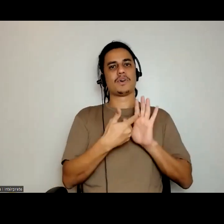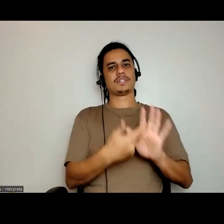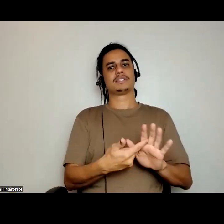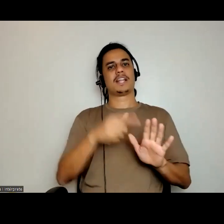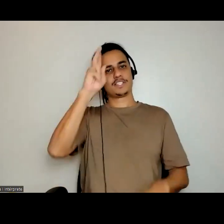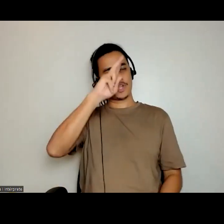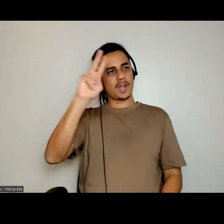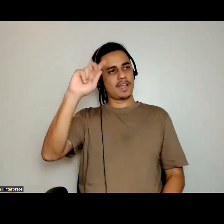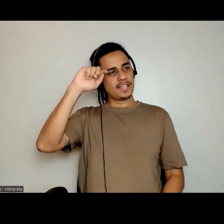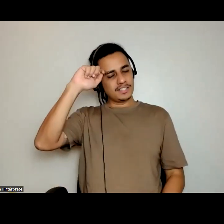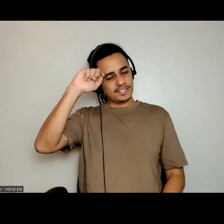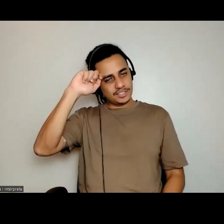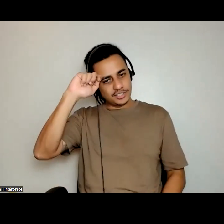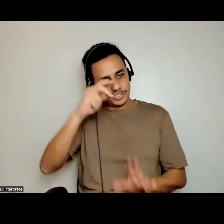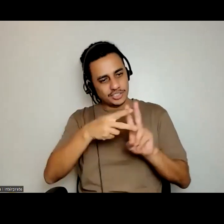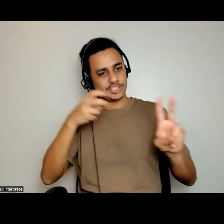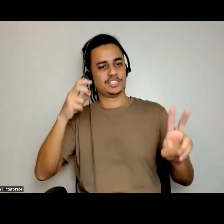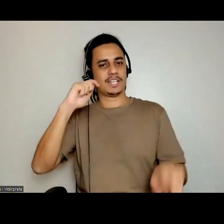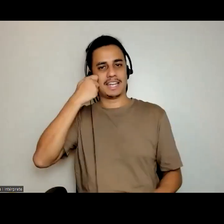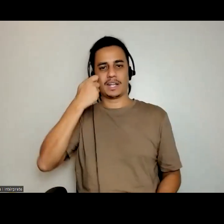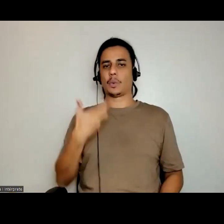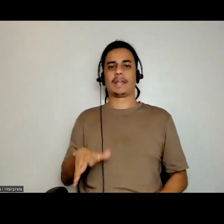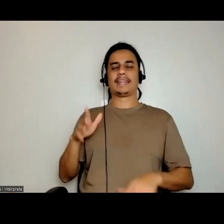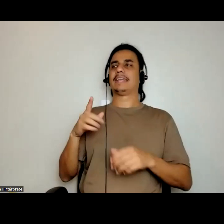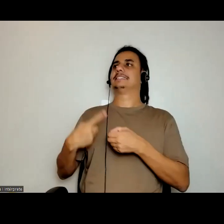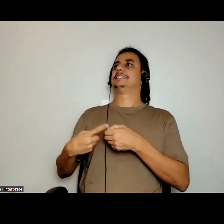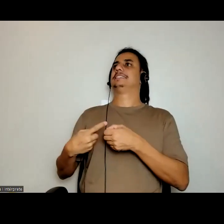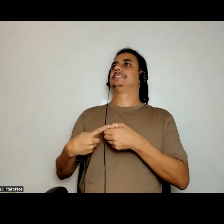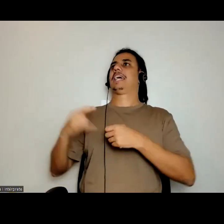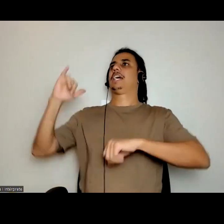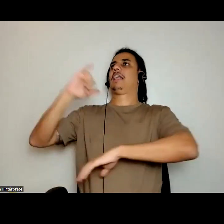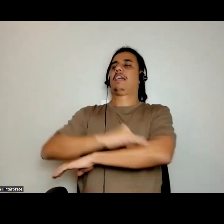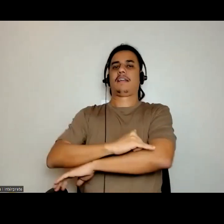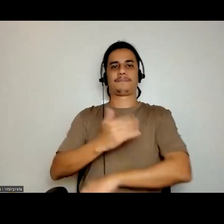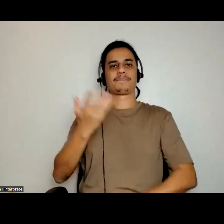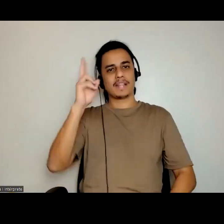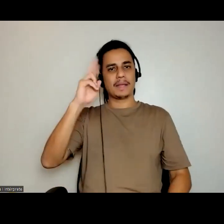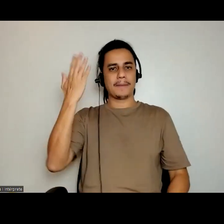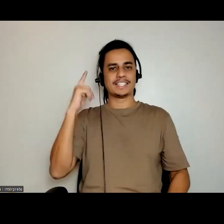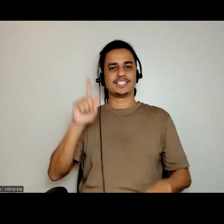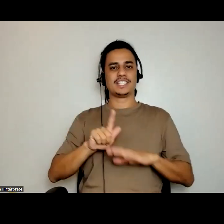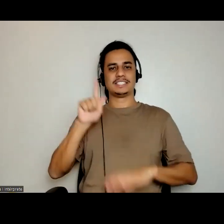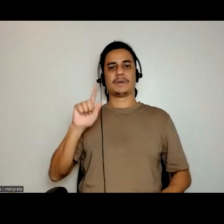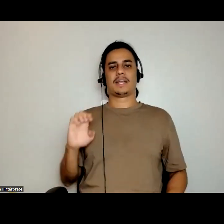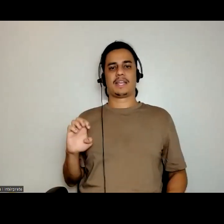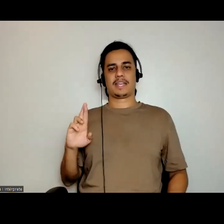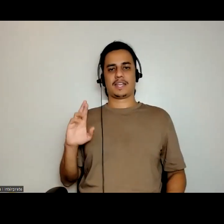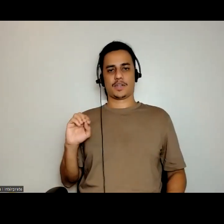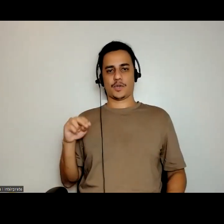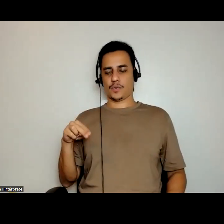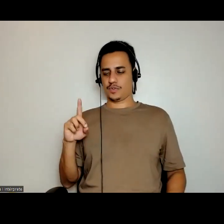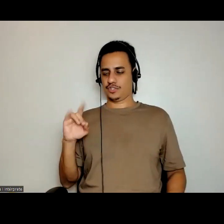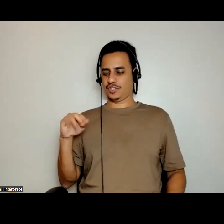então, essa imagem não foi perpetuada, lembro da gestão irondina, e é por isso que eu estou falando, que a gente tem que estudar história, nesse sentido,